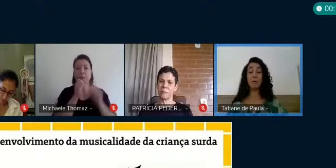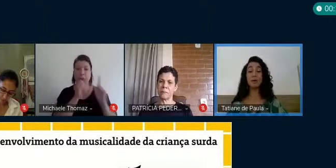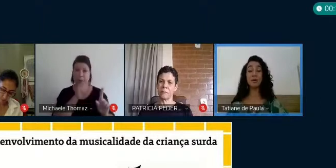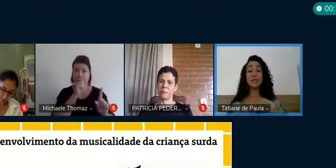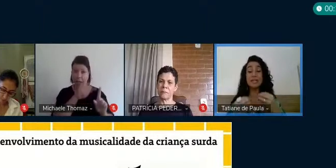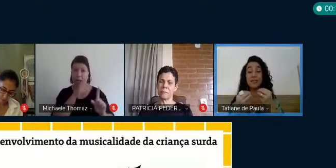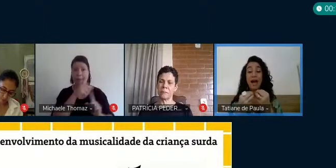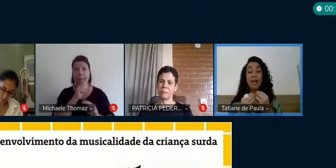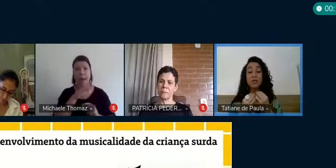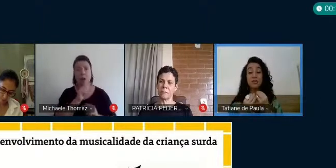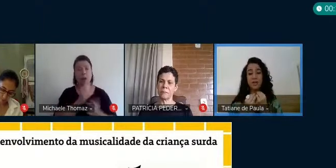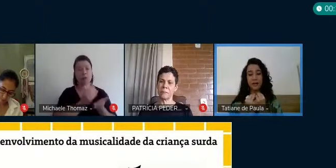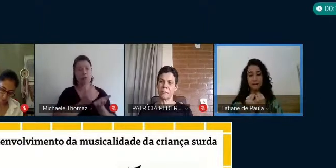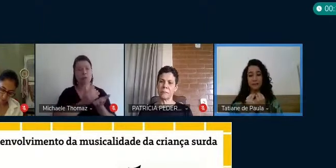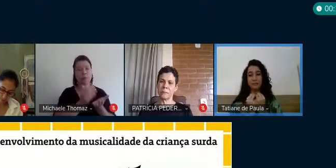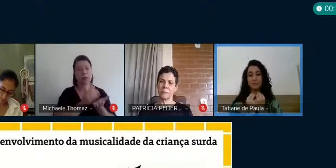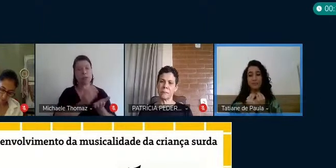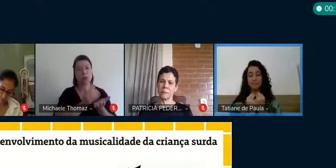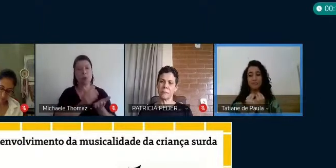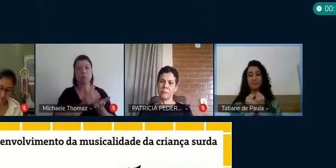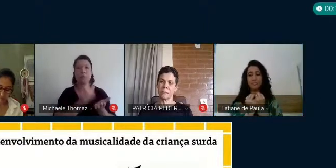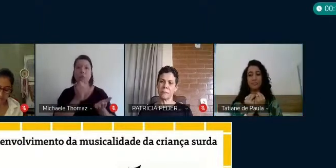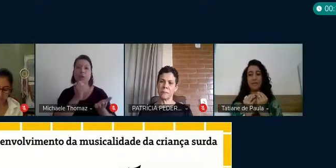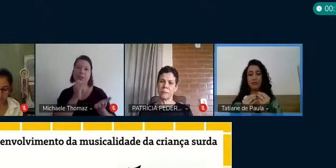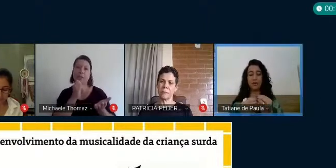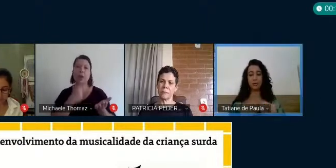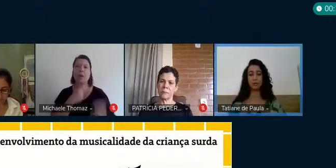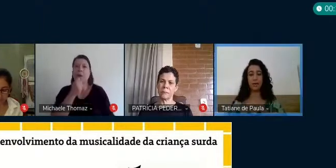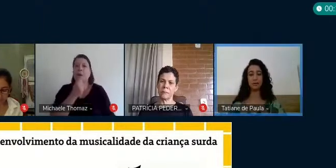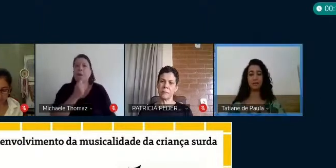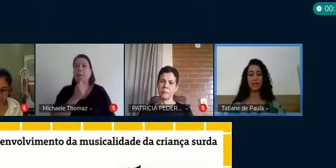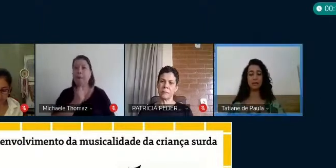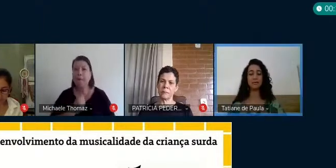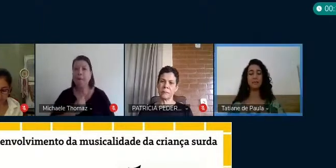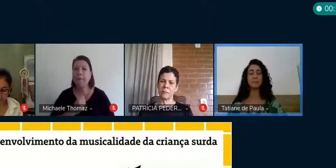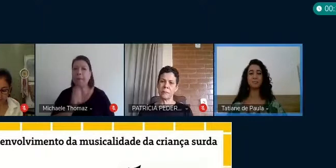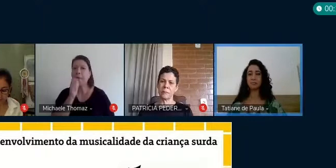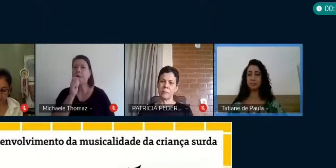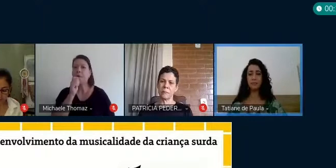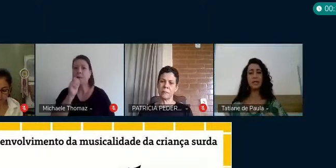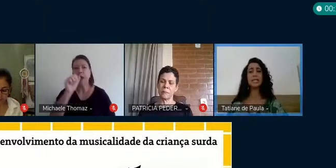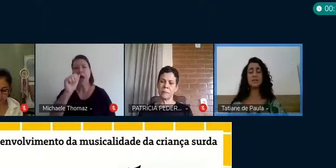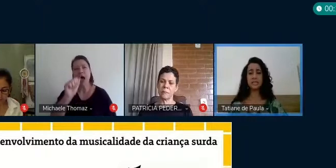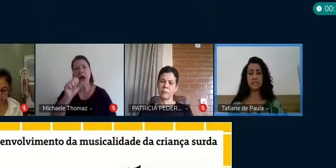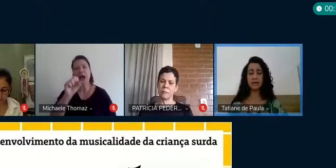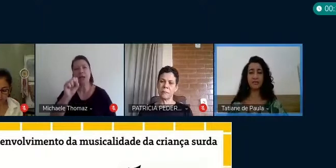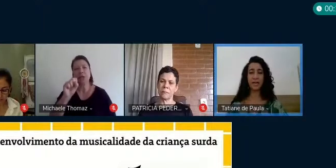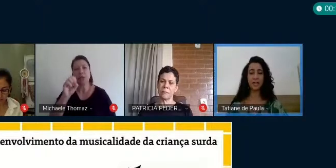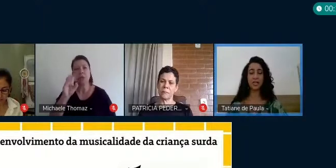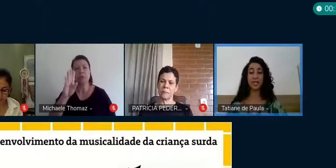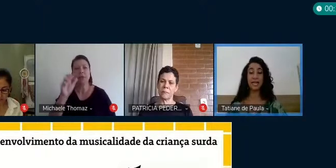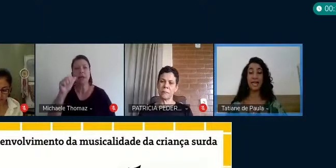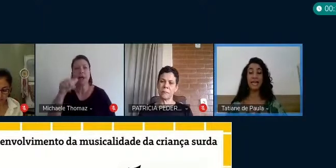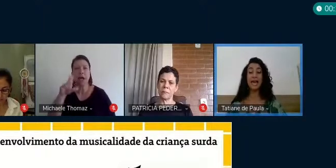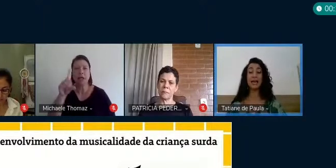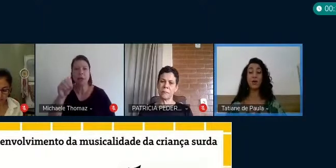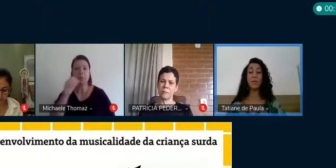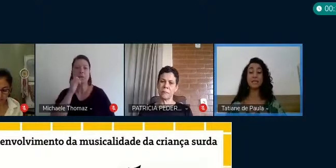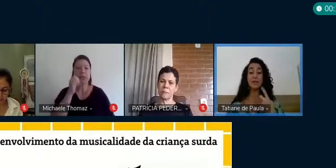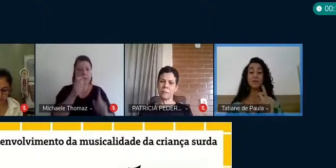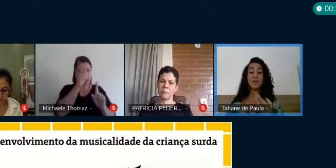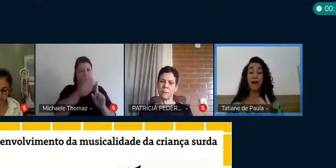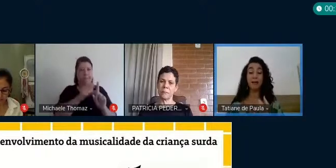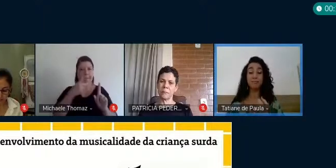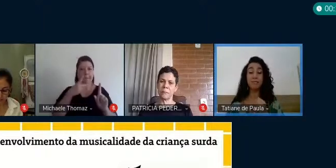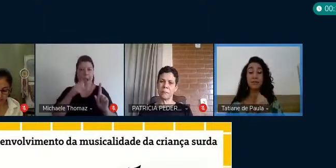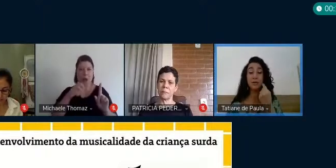com o momento que eu estava assoviando. Eu fico do lado dela, às vezes na frente, e aí